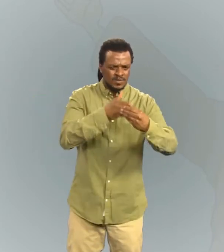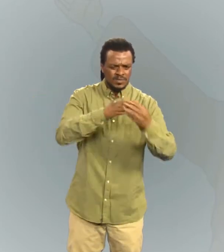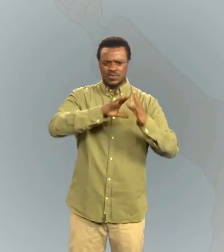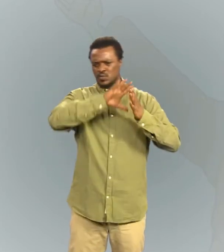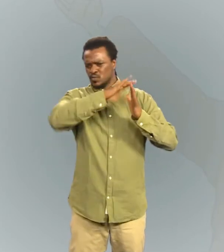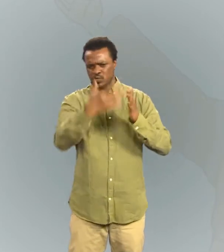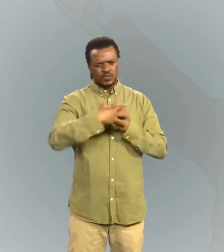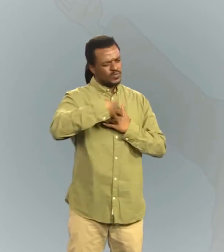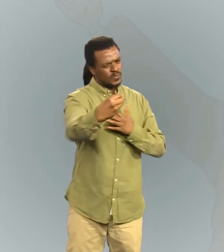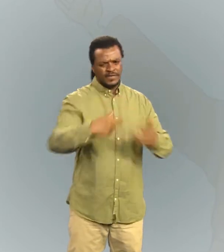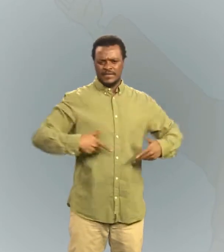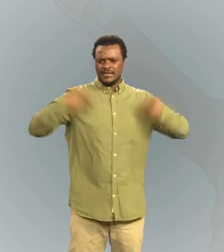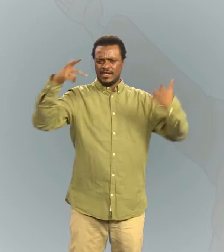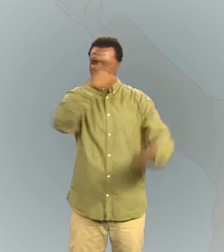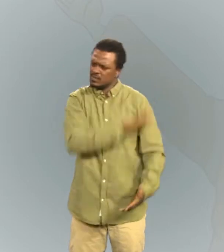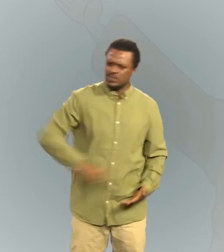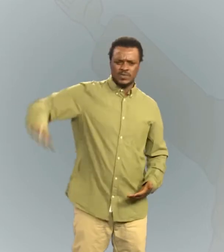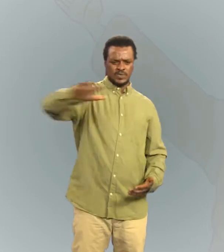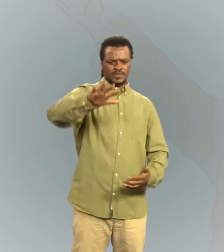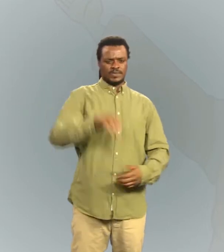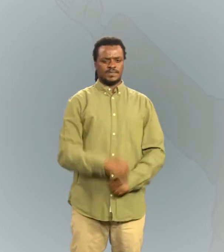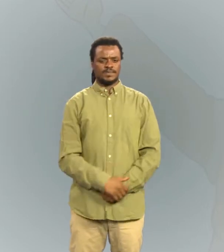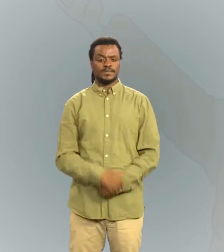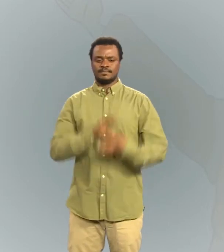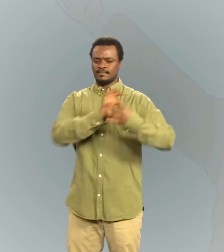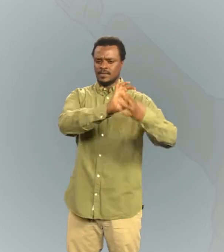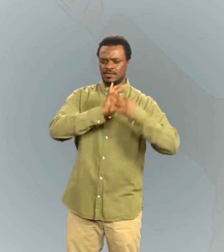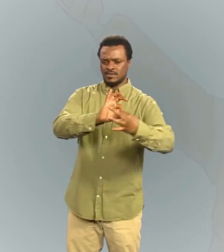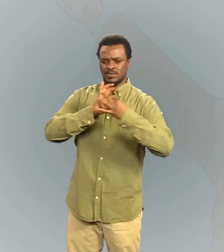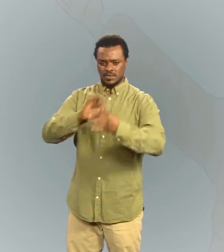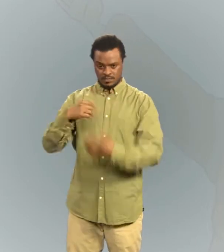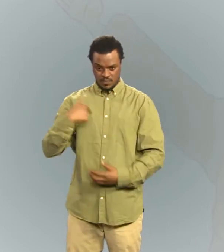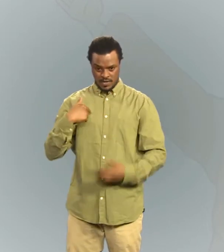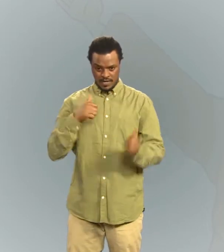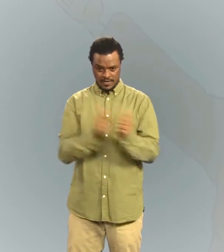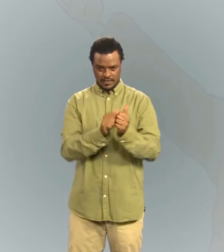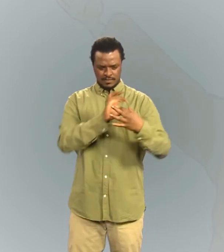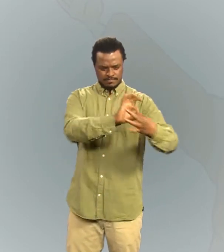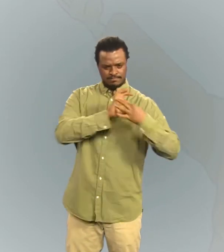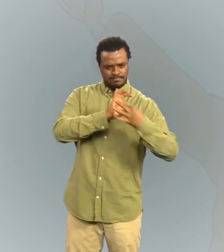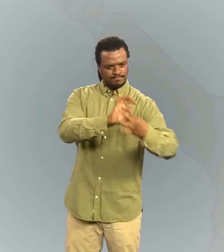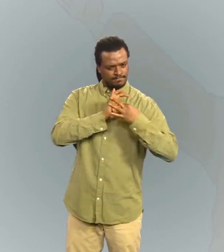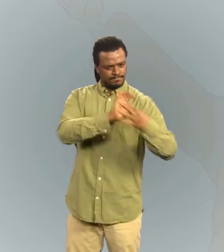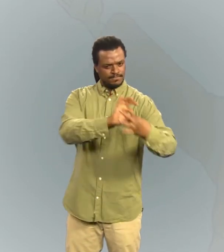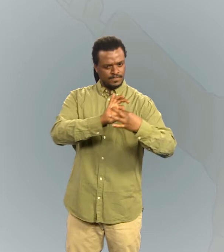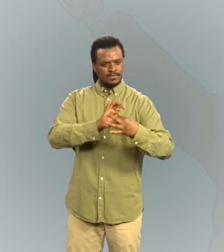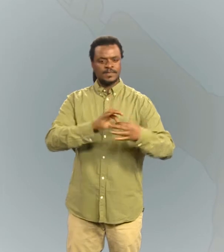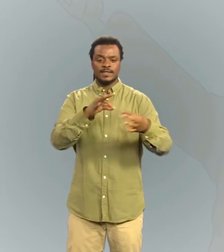Donc, avec tous ceux qui sont sortis du bateau et tous ceux qui vivront sur la terre. Je fais alliance avec vous. L'eau de la grande